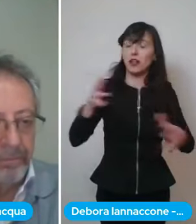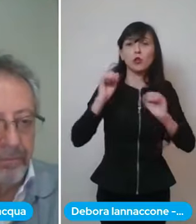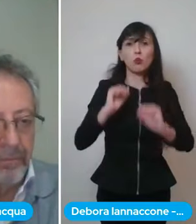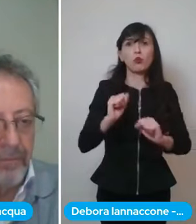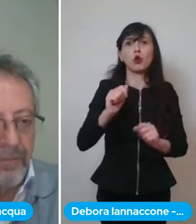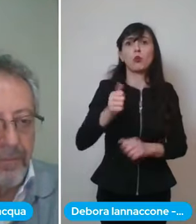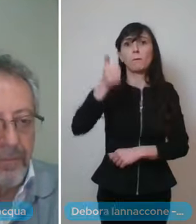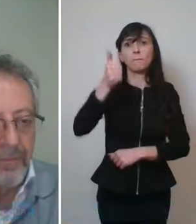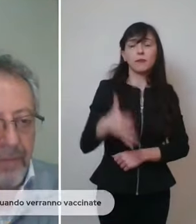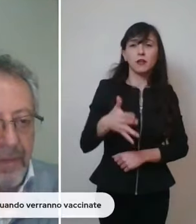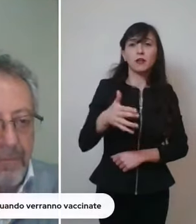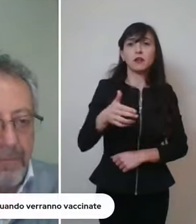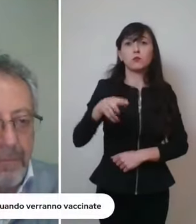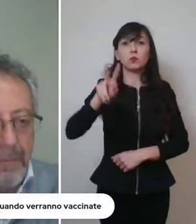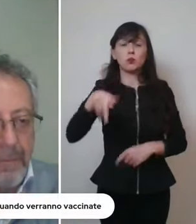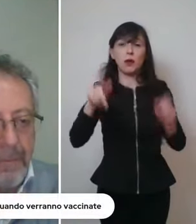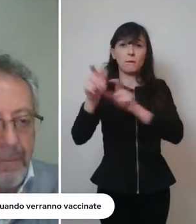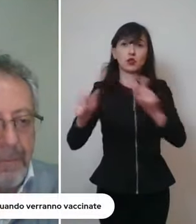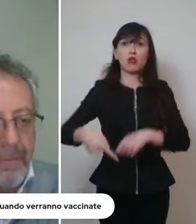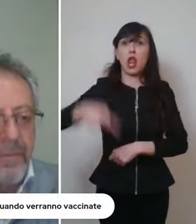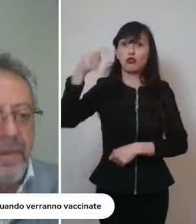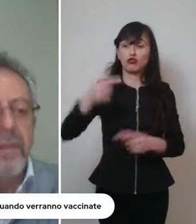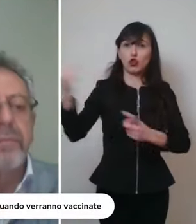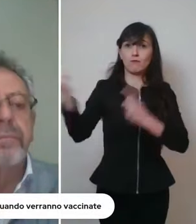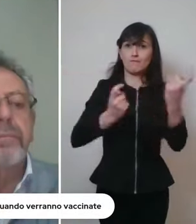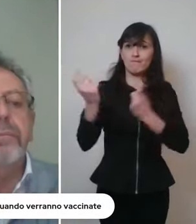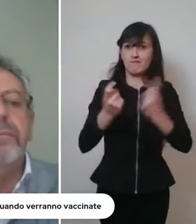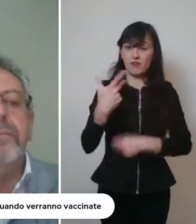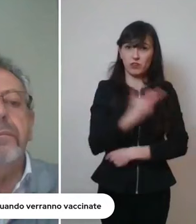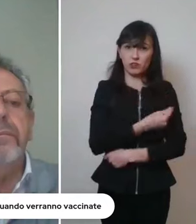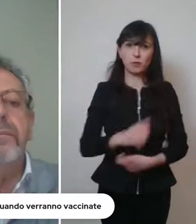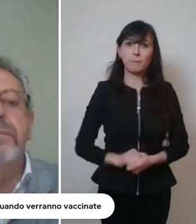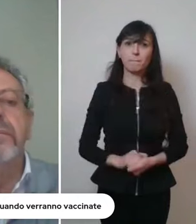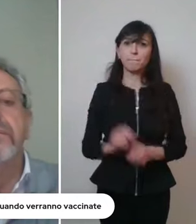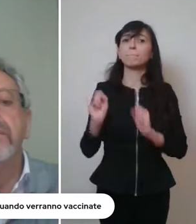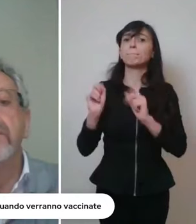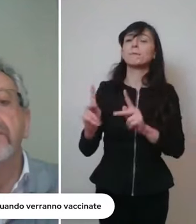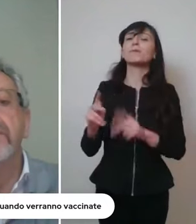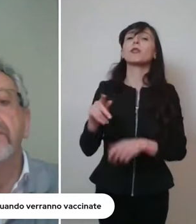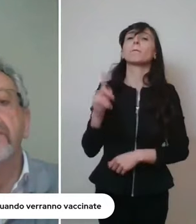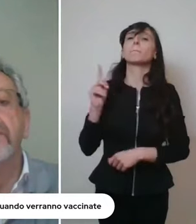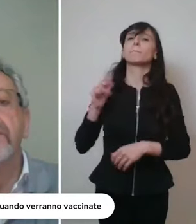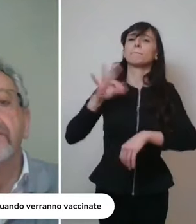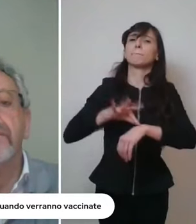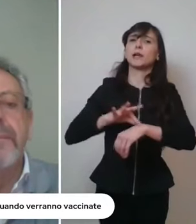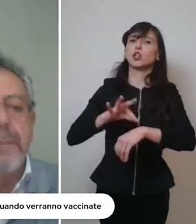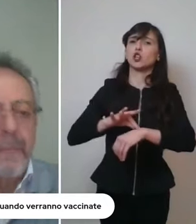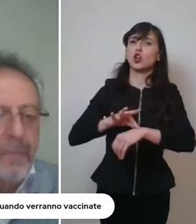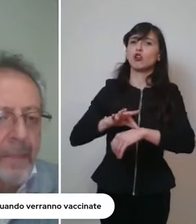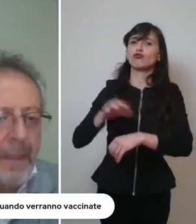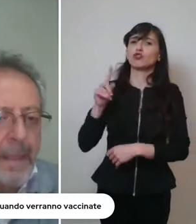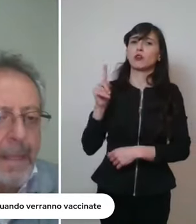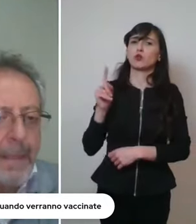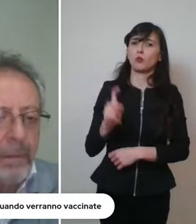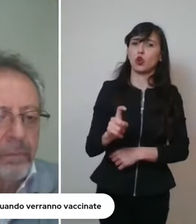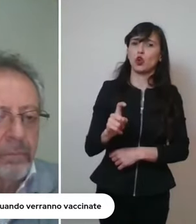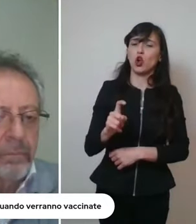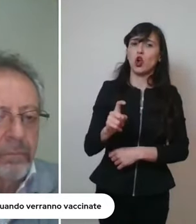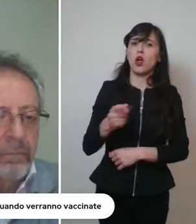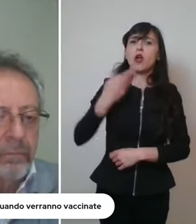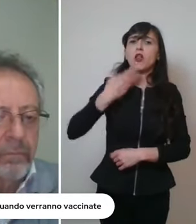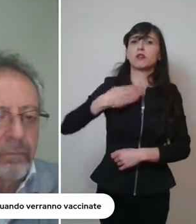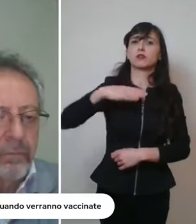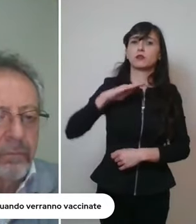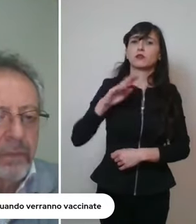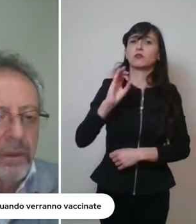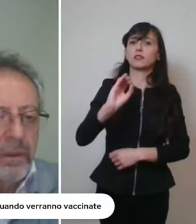ok per le patologie tumorali con estensione 0 48 quando verranno